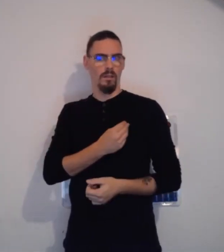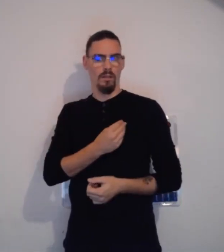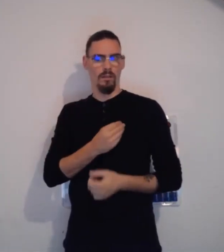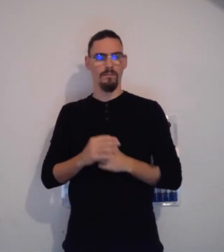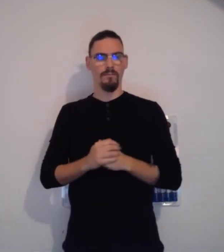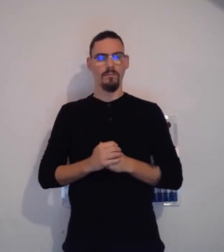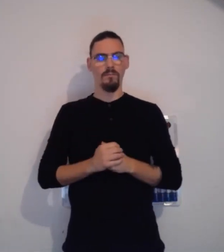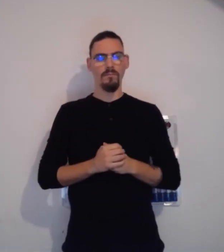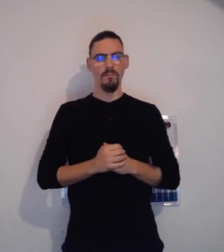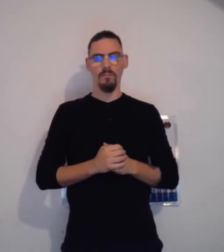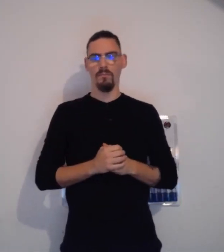le visage.